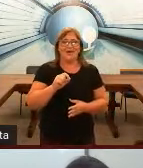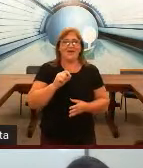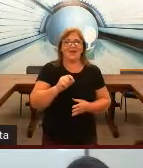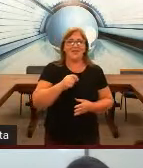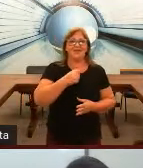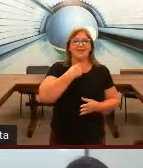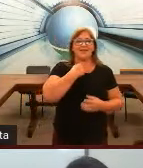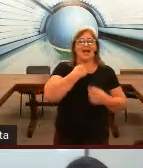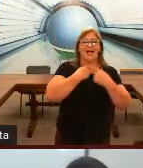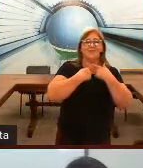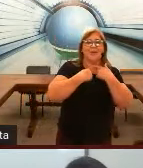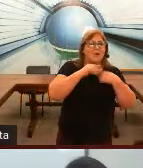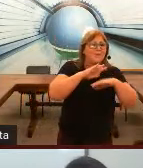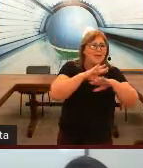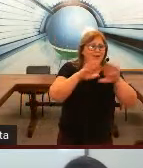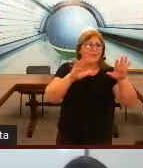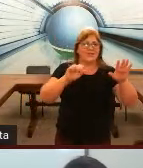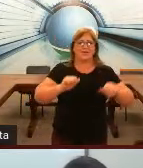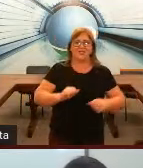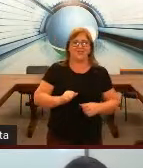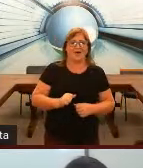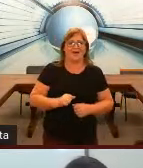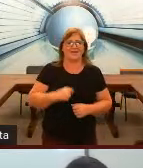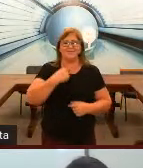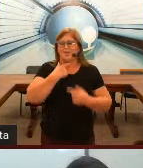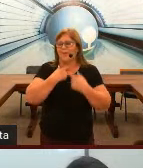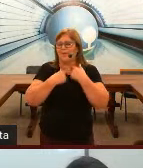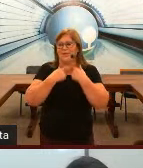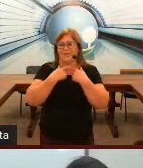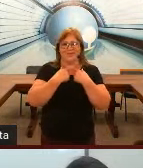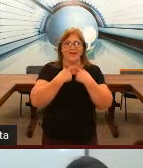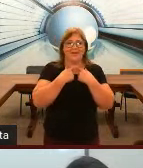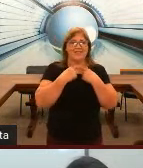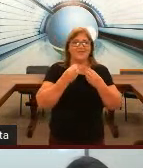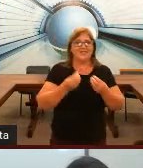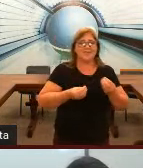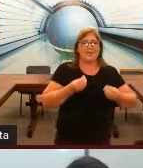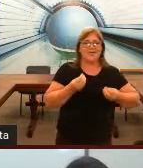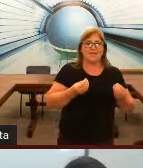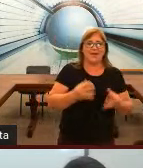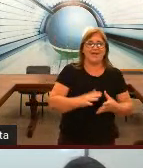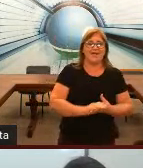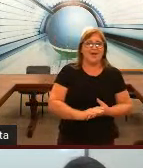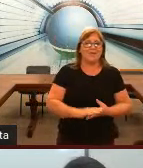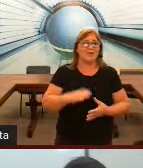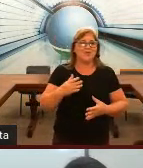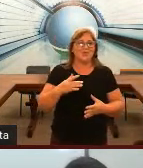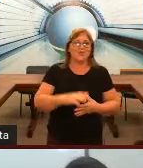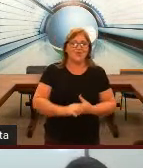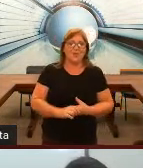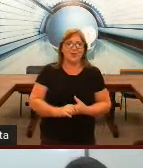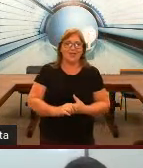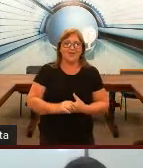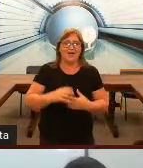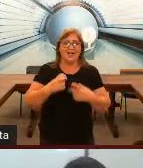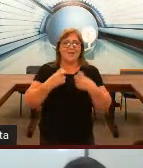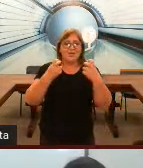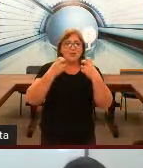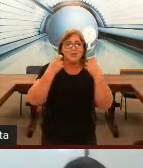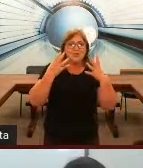ele não tem problema nenhum nas costas vocais. Não tem problema nenhum. Se vocês perceberem, principalmente quando o surdo fica muito nervoso, ele emite muito